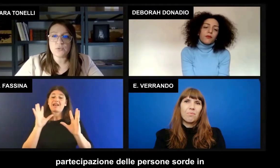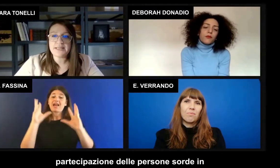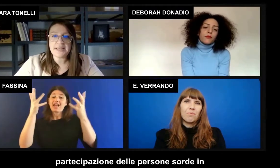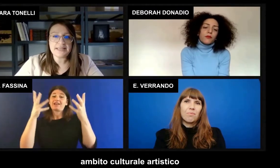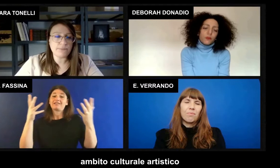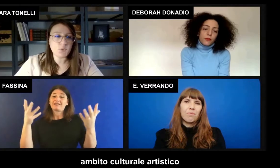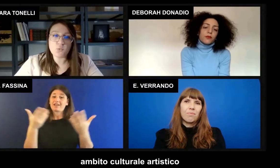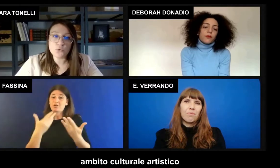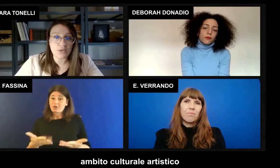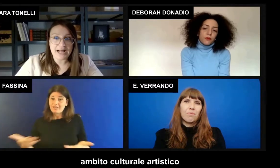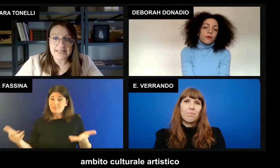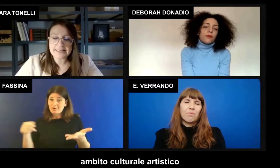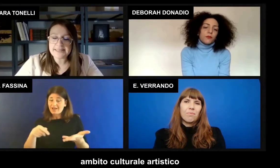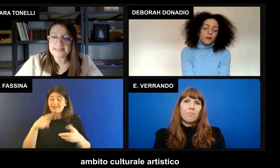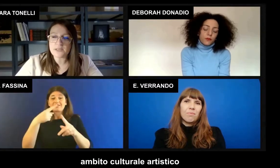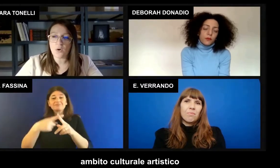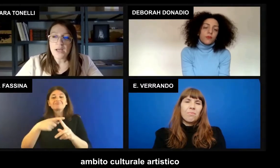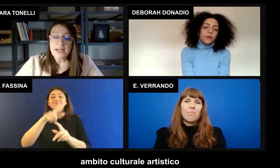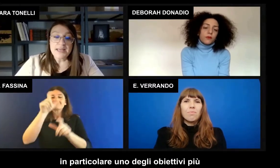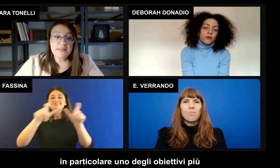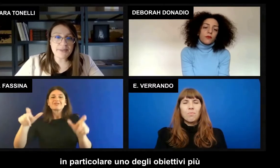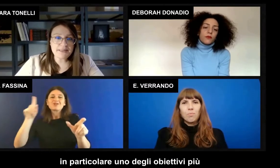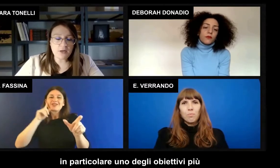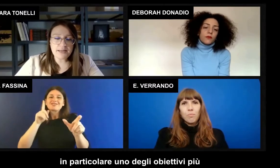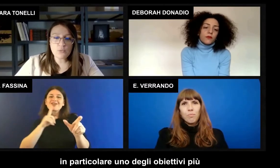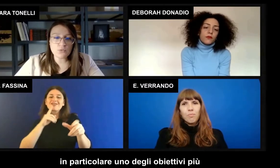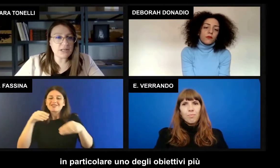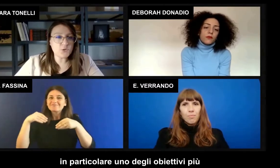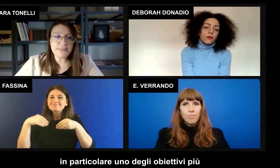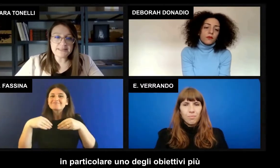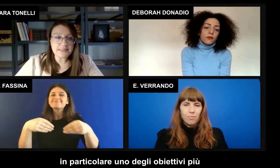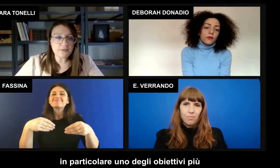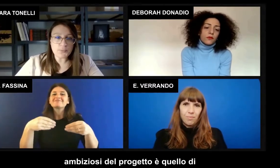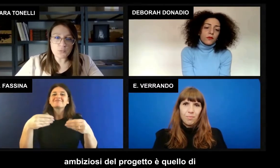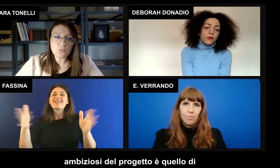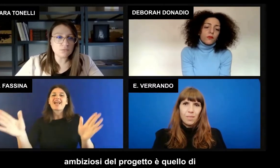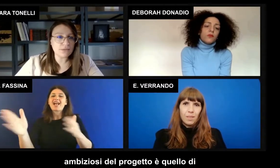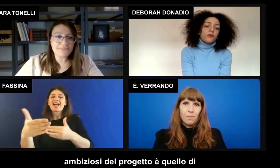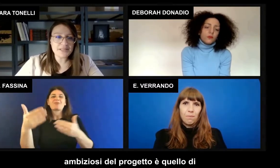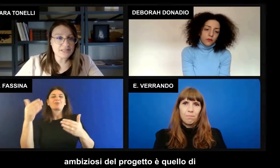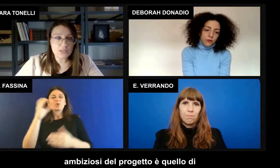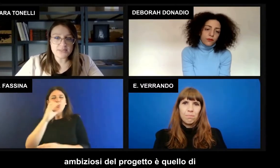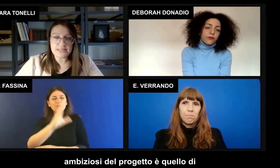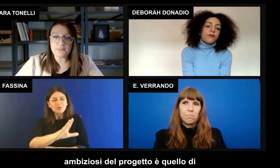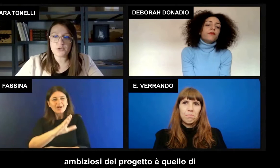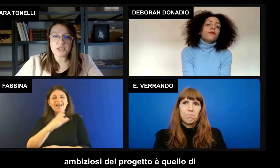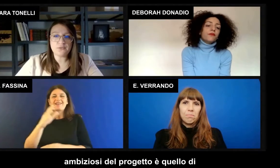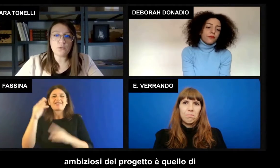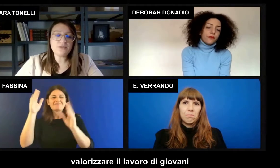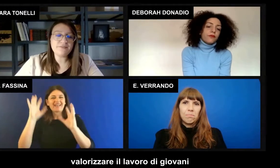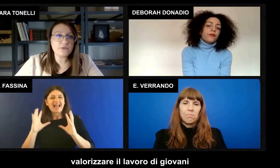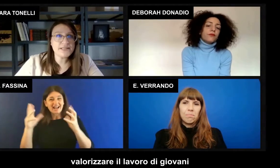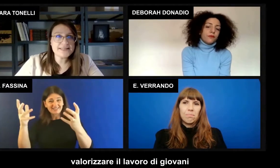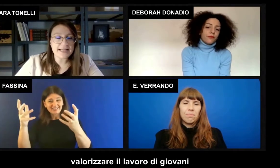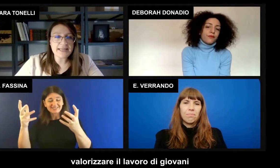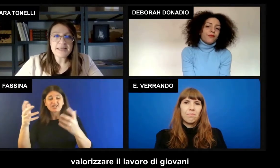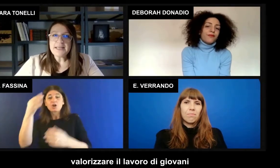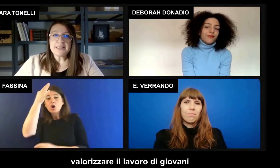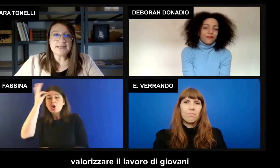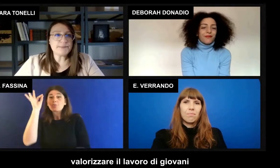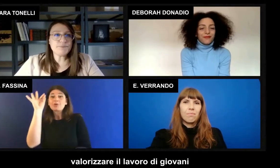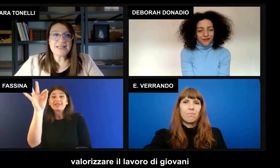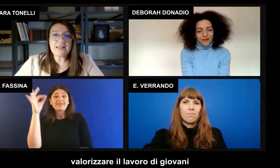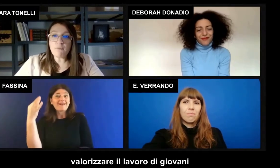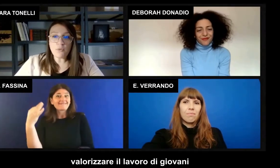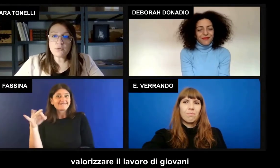persone sorde in ambito culturale e artistico. In particolare uno degli obiettivi più ambiziosi del progetto è quello di valorizzare